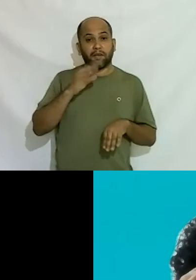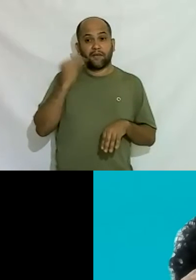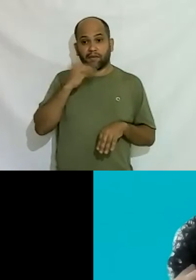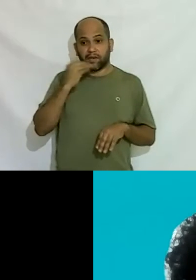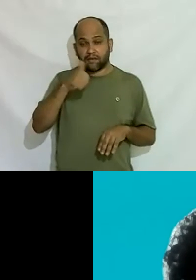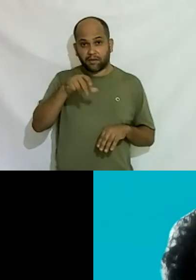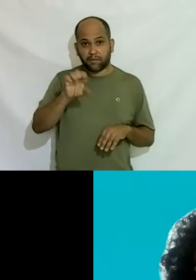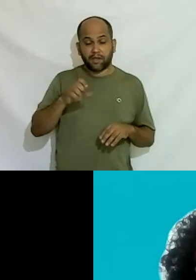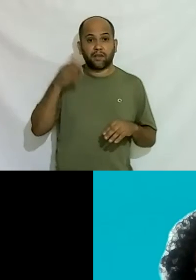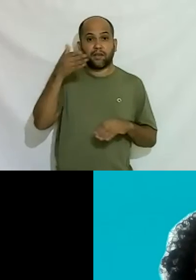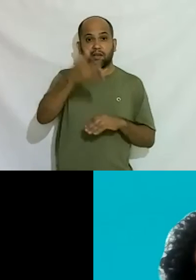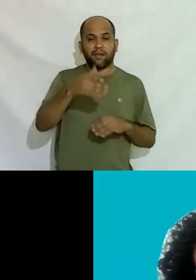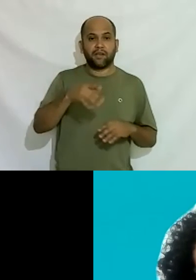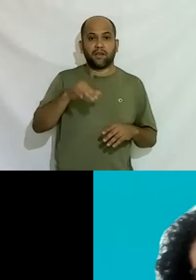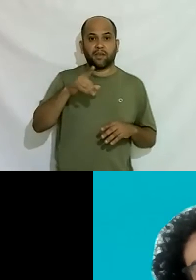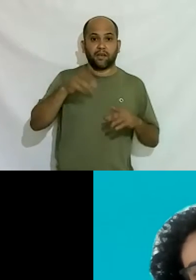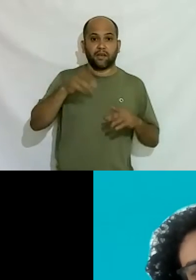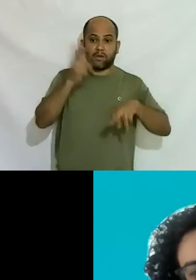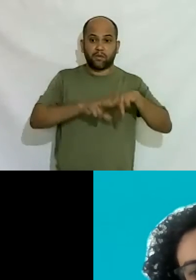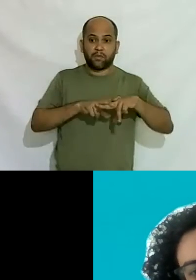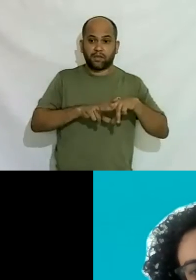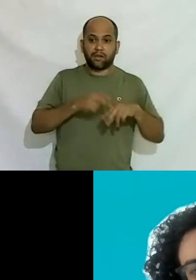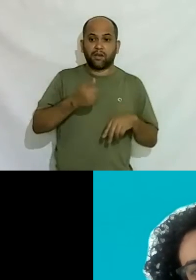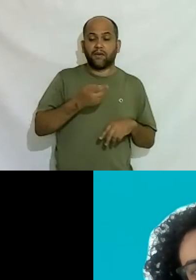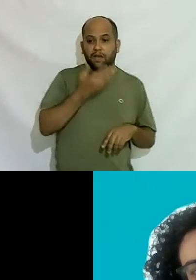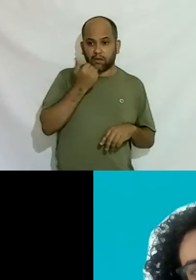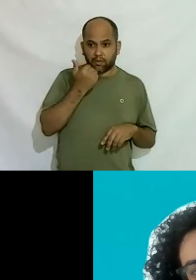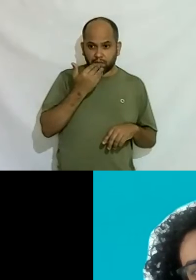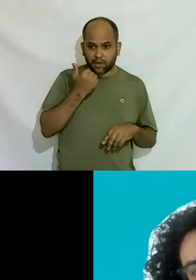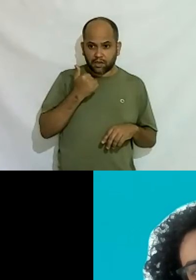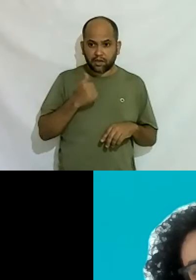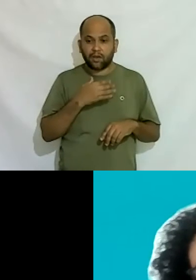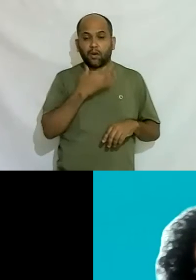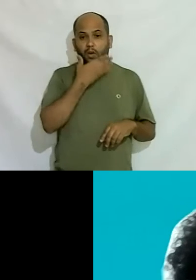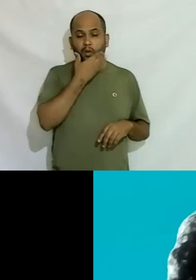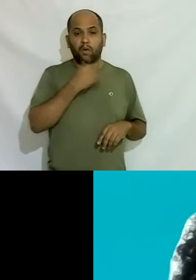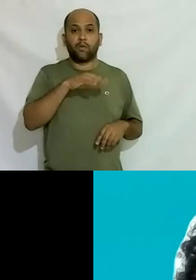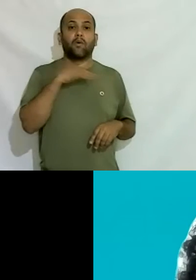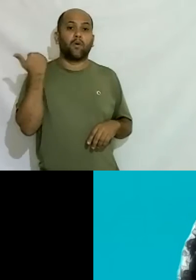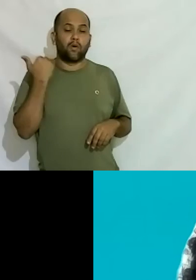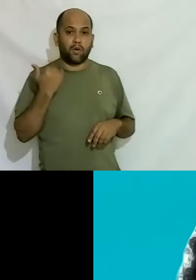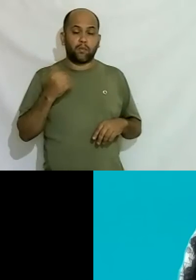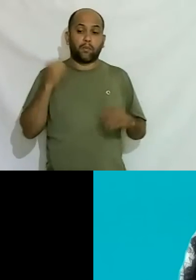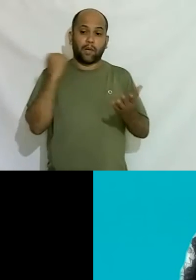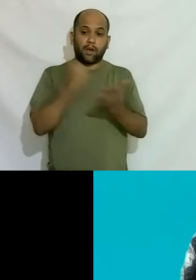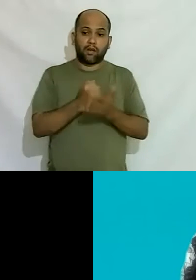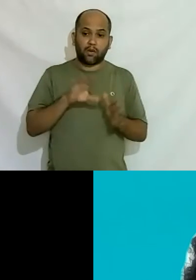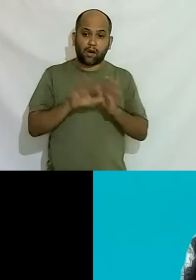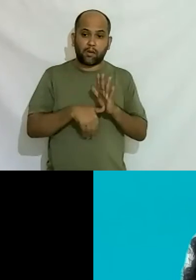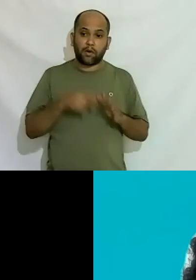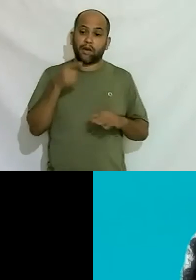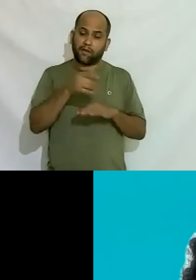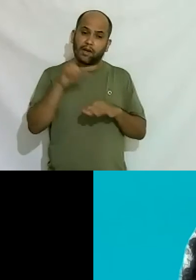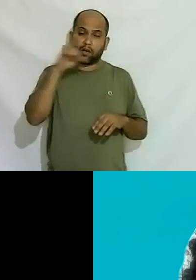presídio levar tudo o dia pro filho que matou roubou batou 15 pessoas roubou o banco e ela vai lá todo